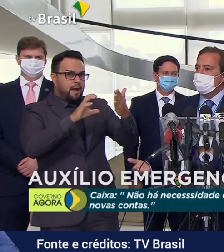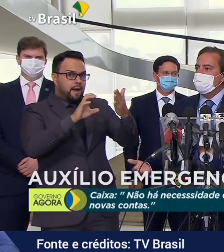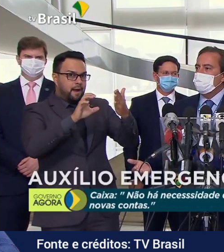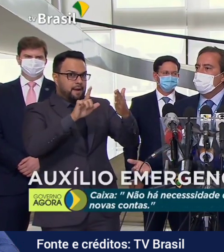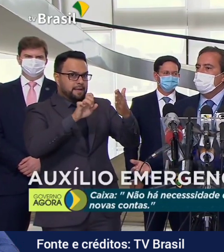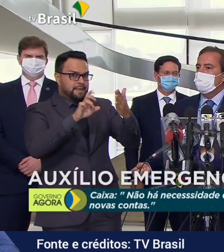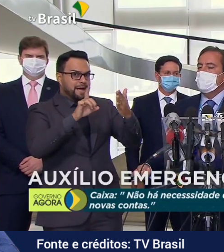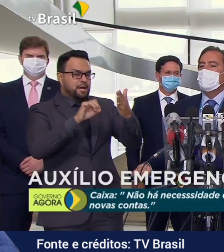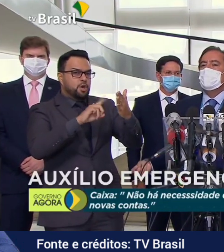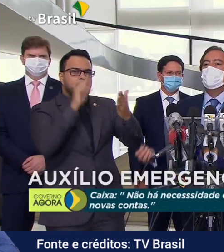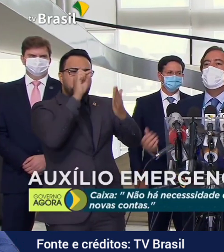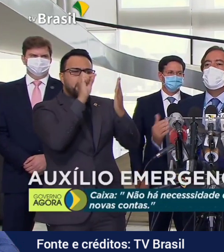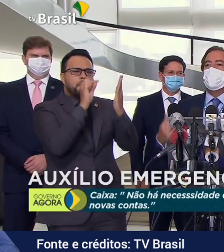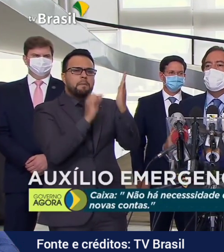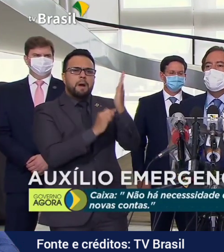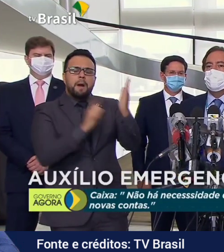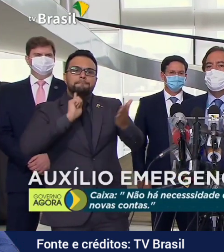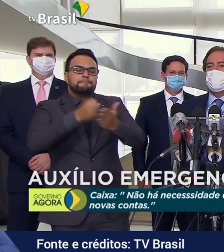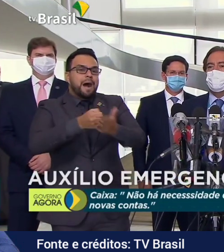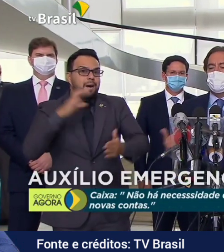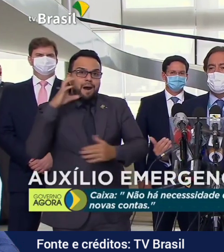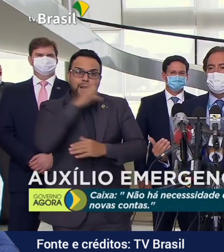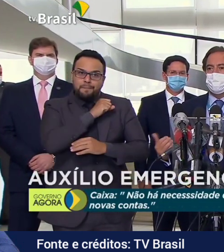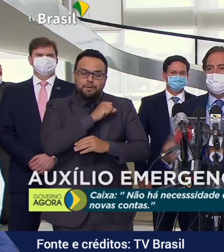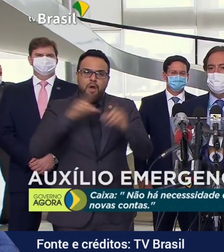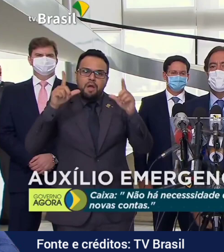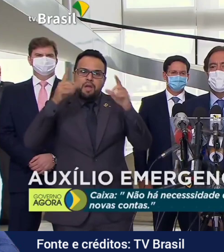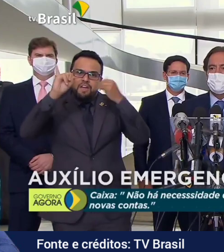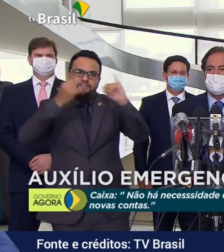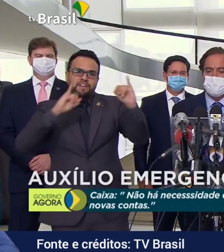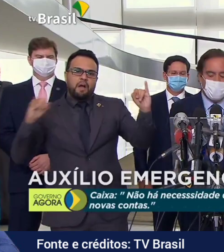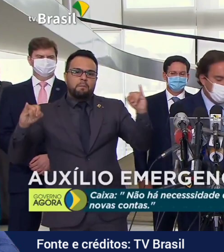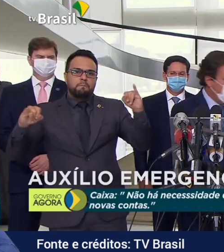mais rápido possível com o menor número de aglomeração possível. Obrigado.